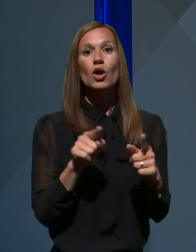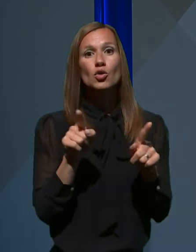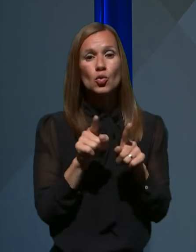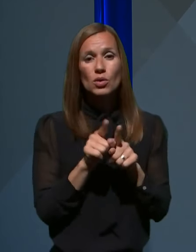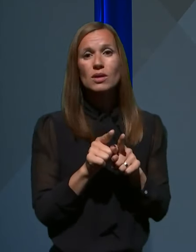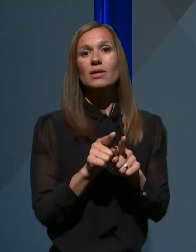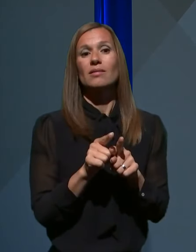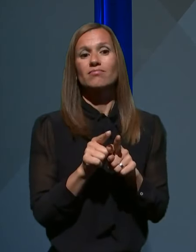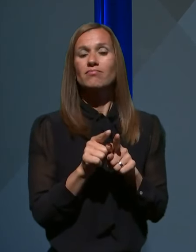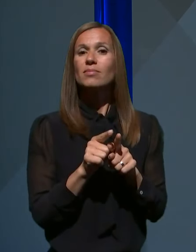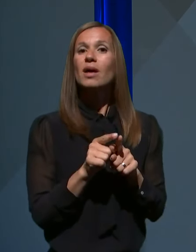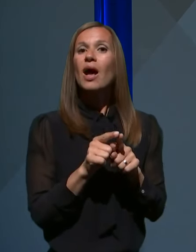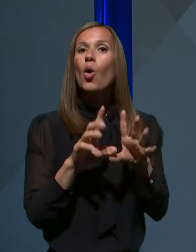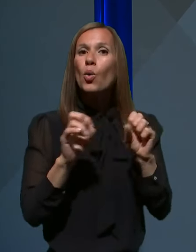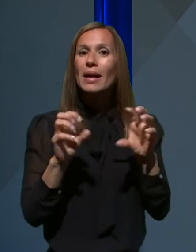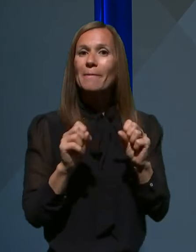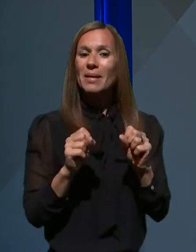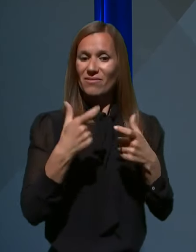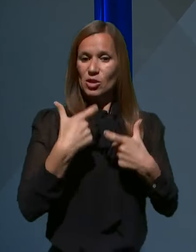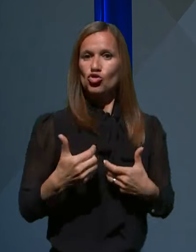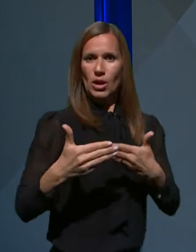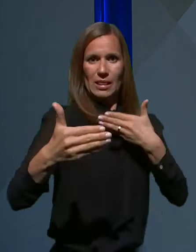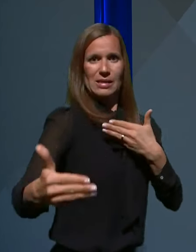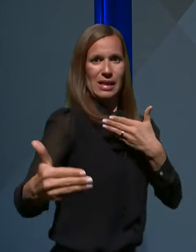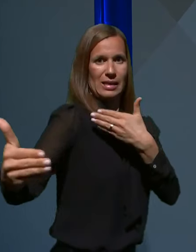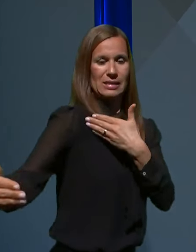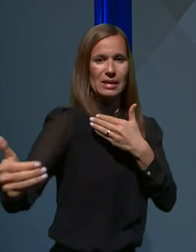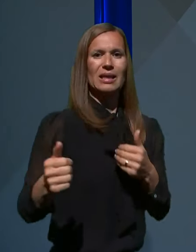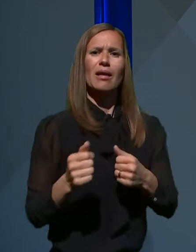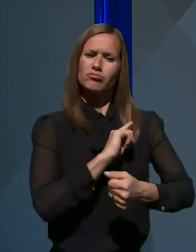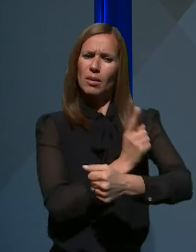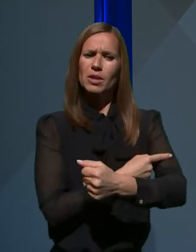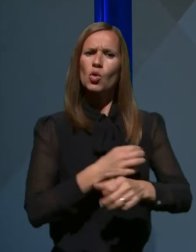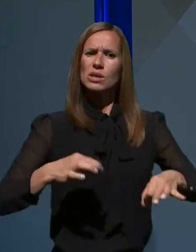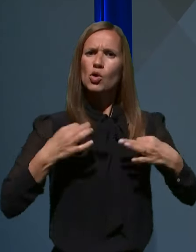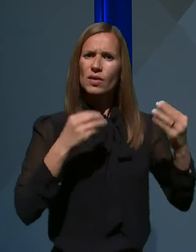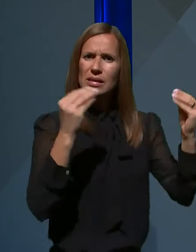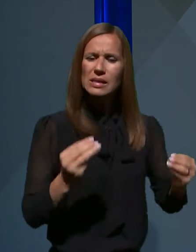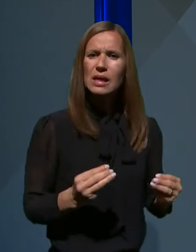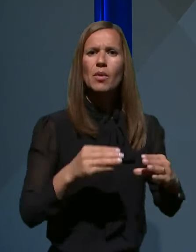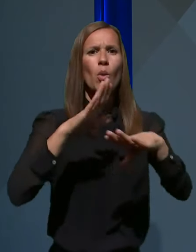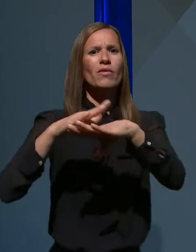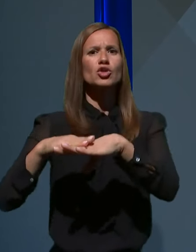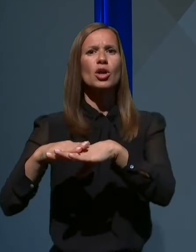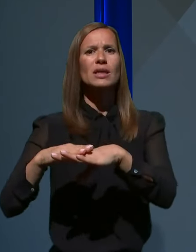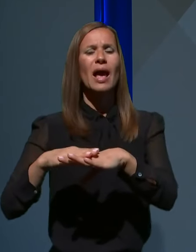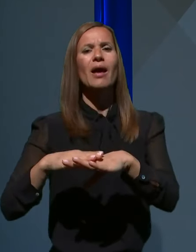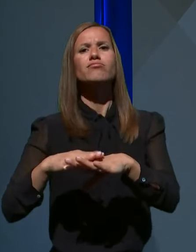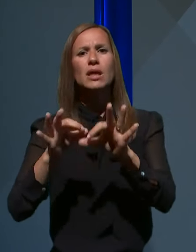distanciranjem, krepitev zdravstvenih sistemov in obveščanje javnosti in zdravstvene skupnosti.